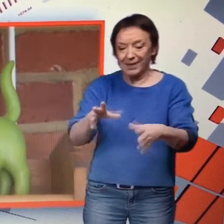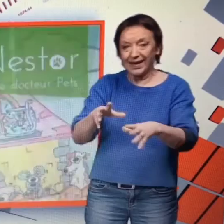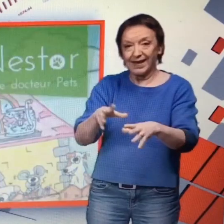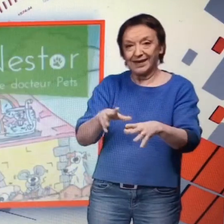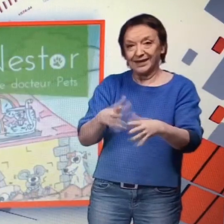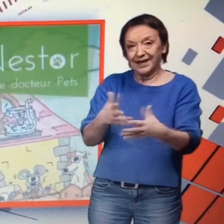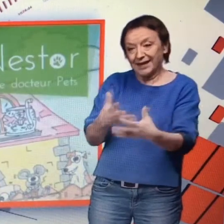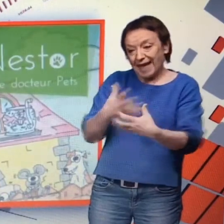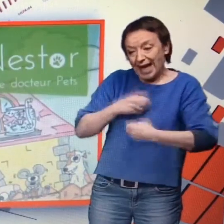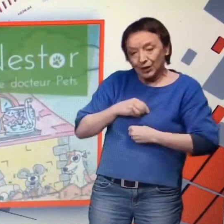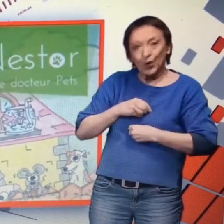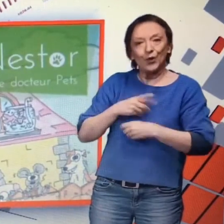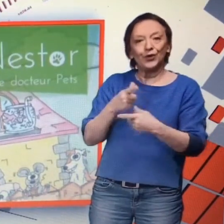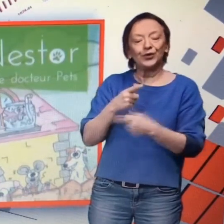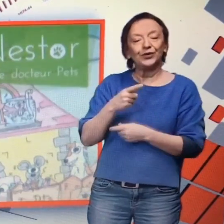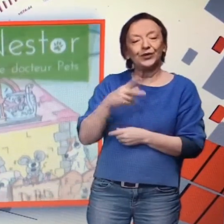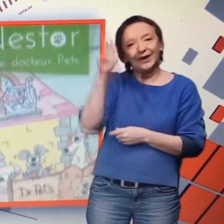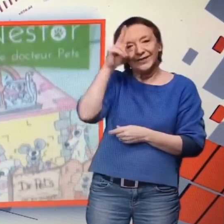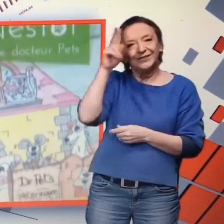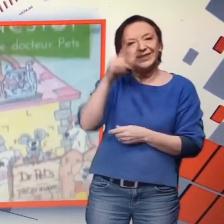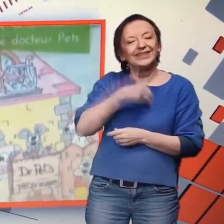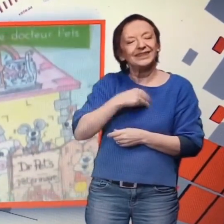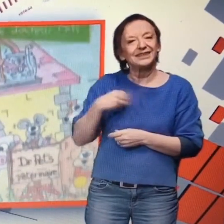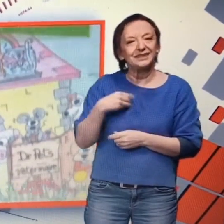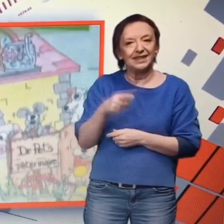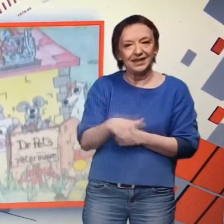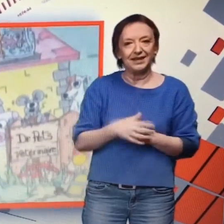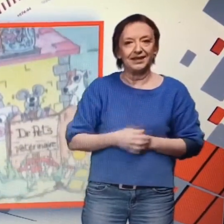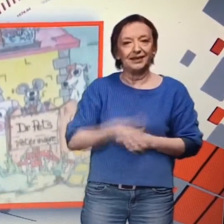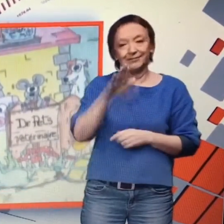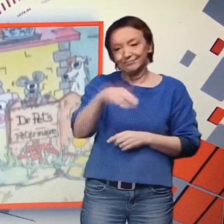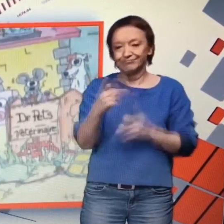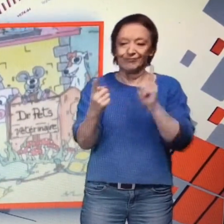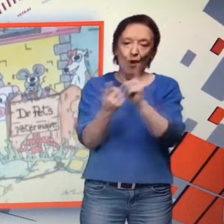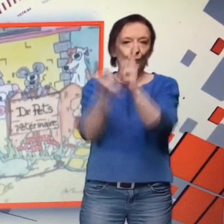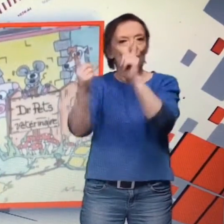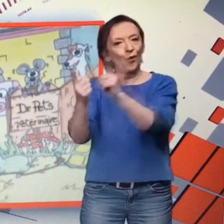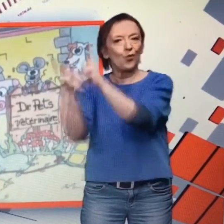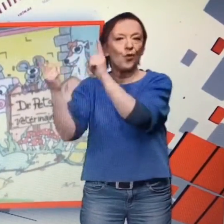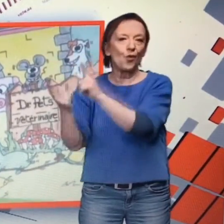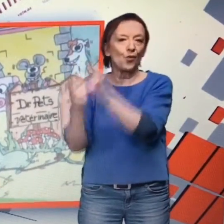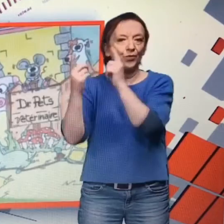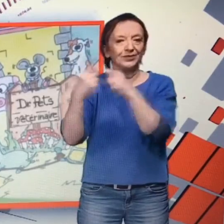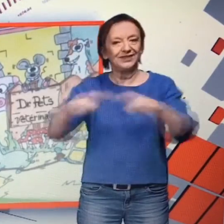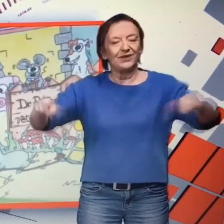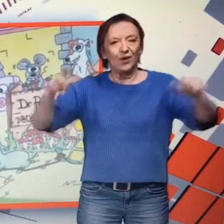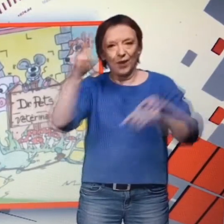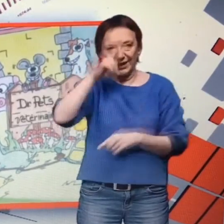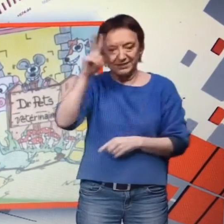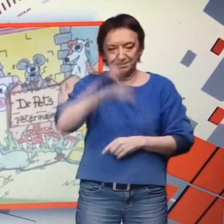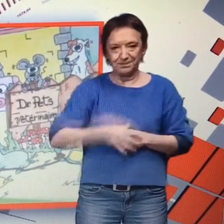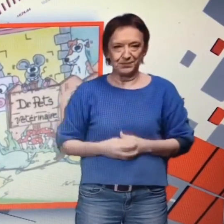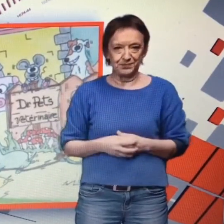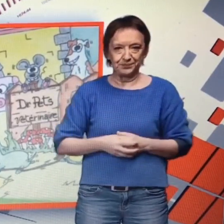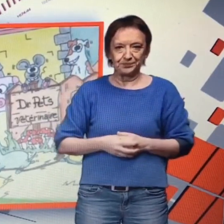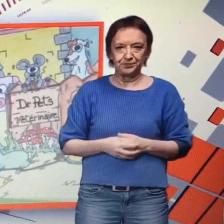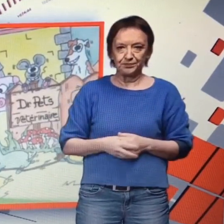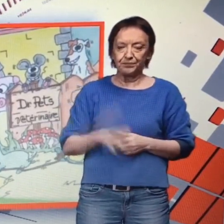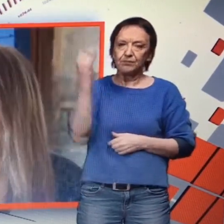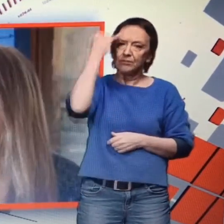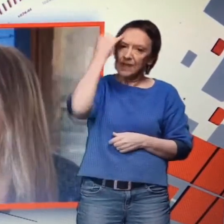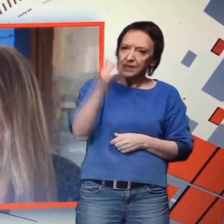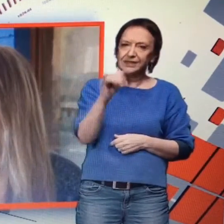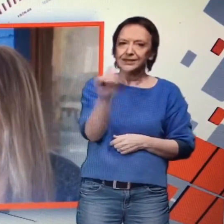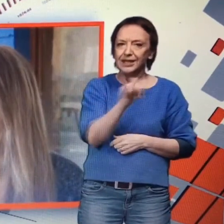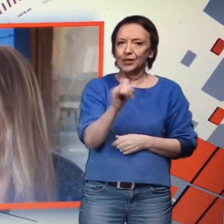Nestor vivra toute une série de péripéties avec les animaux qui croiseront sa route. L'idée, c'était qu'à la base, il y a beaucoup de livres